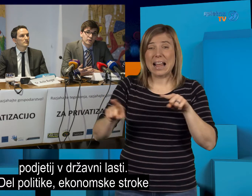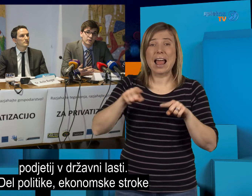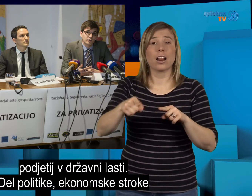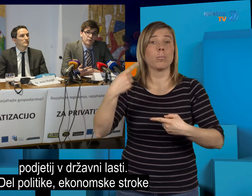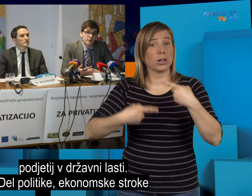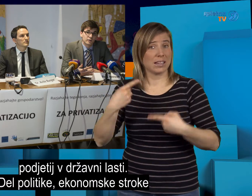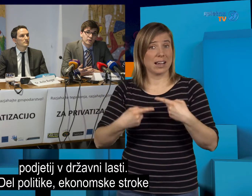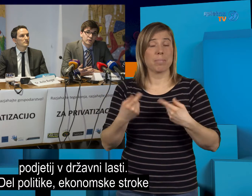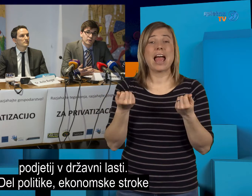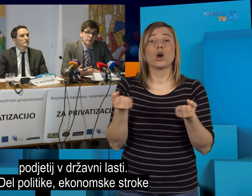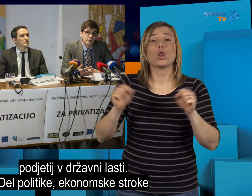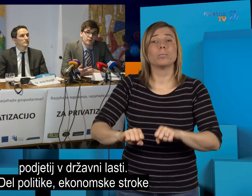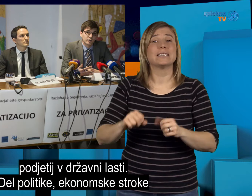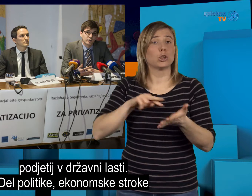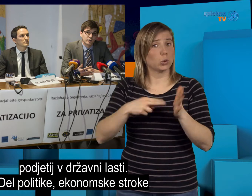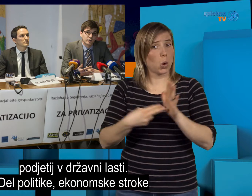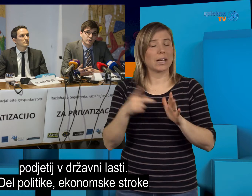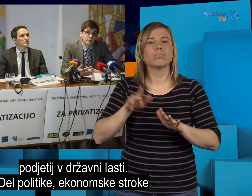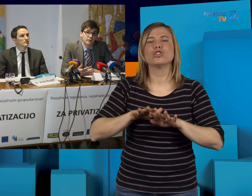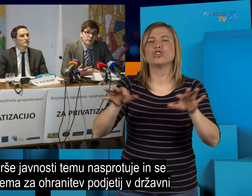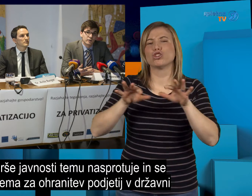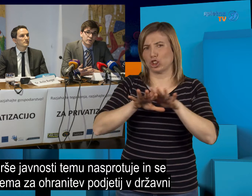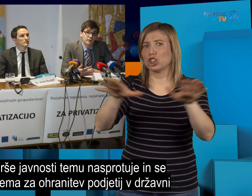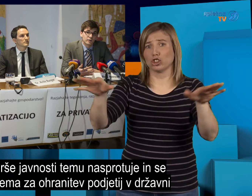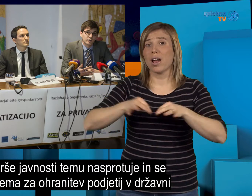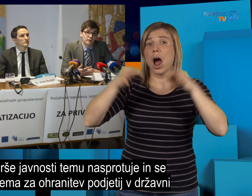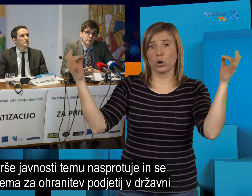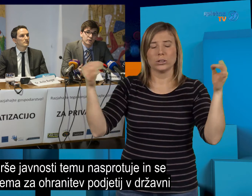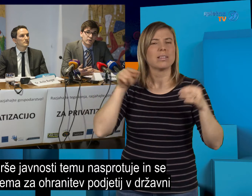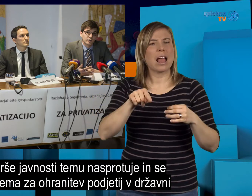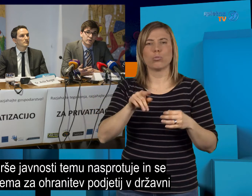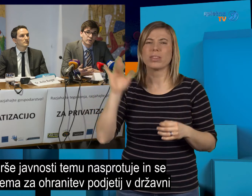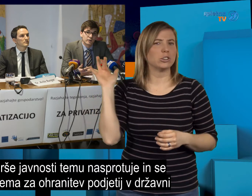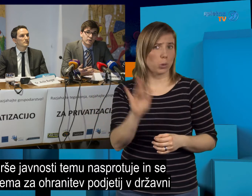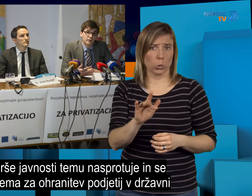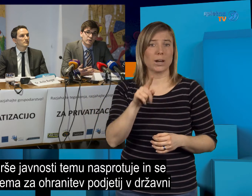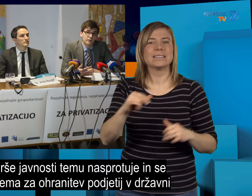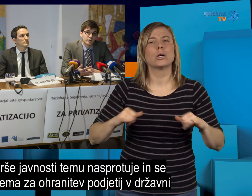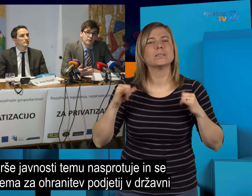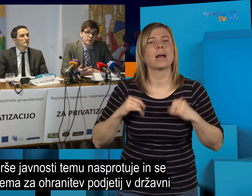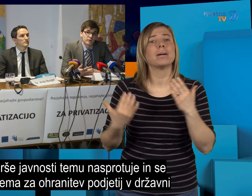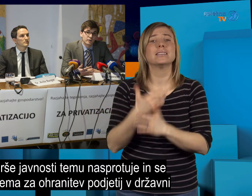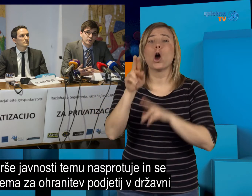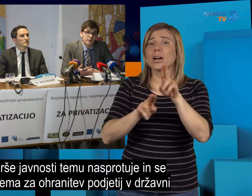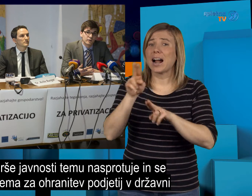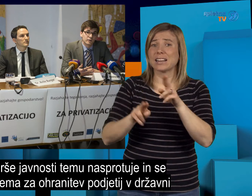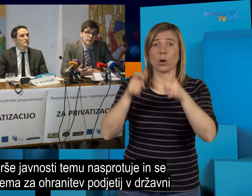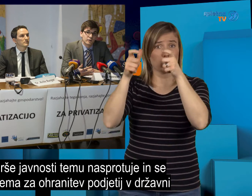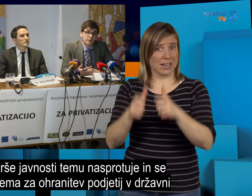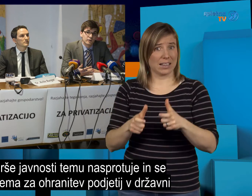politike, ekonomske stroke in širše javnosti temu nasprotuje in se zauzema za ohranitev podjetij v državni lasti, drugi del